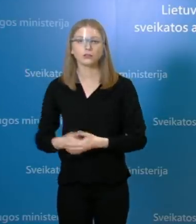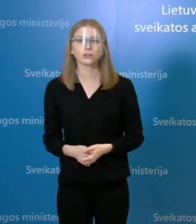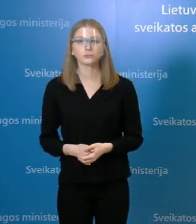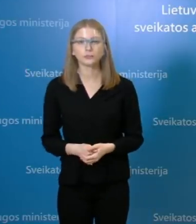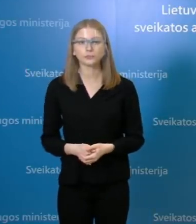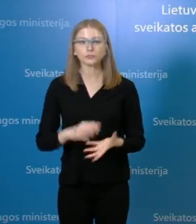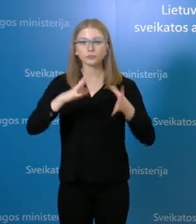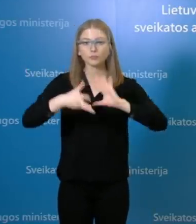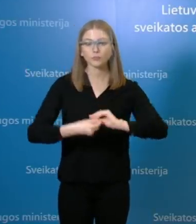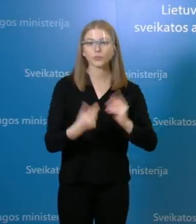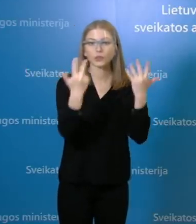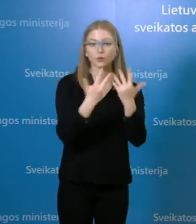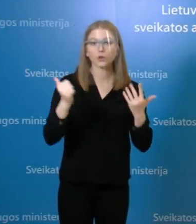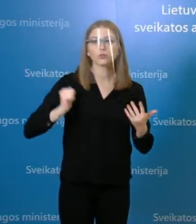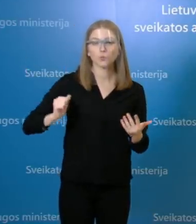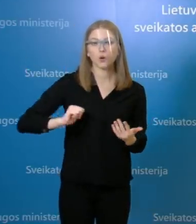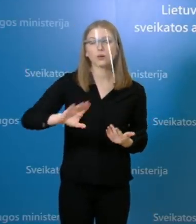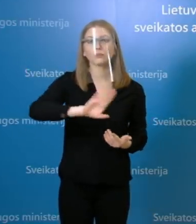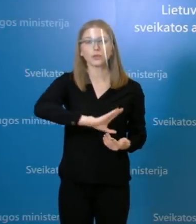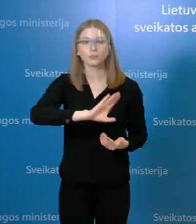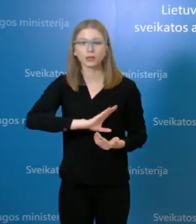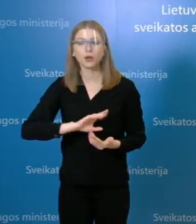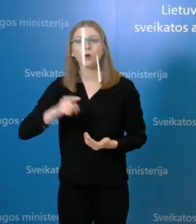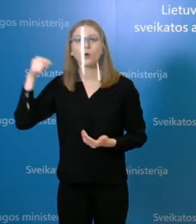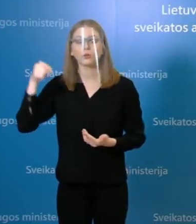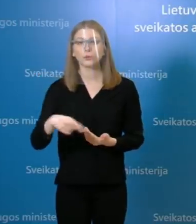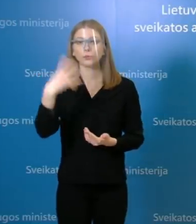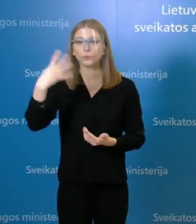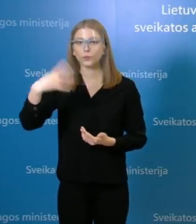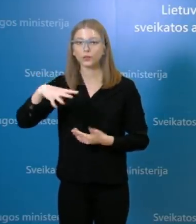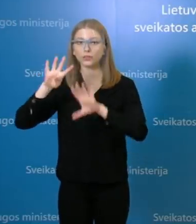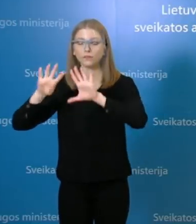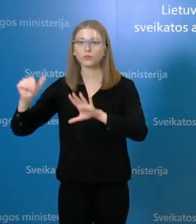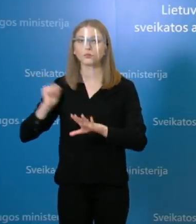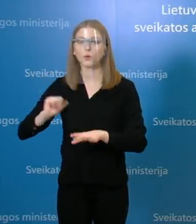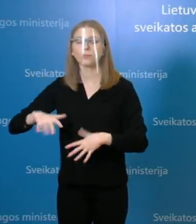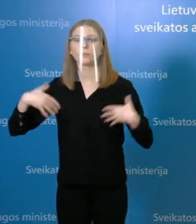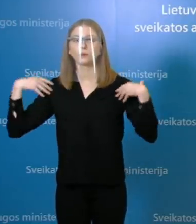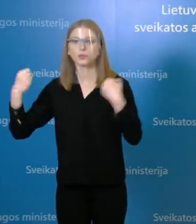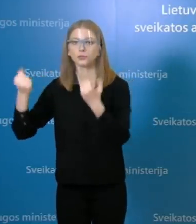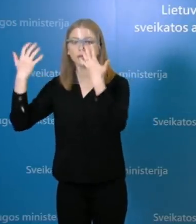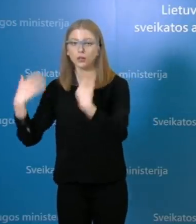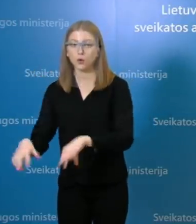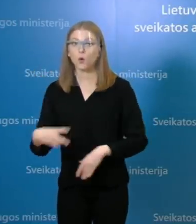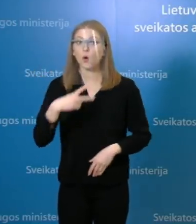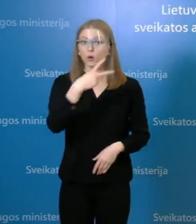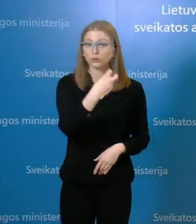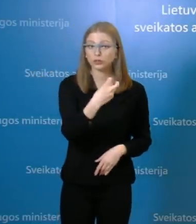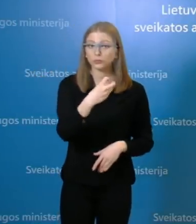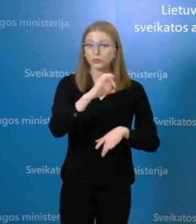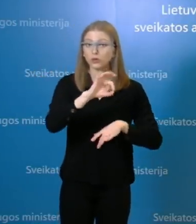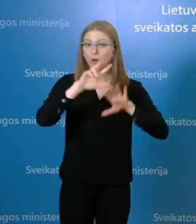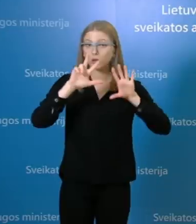yra 8, pasveikusių skaičius 1049, iš jų 208 sveikatos priežiūros